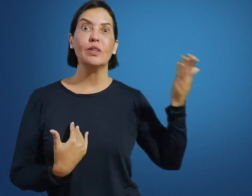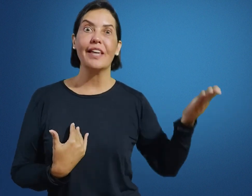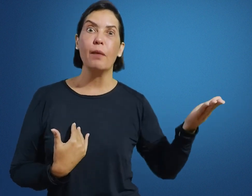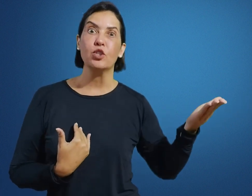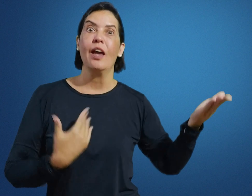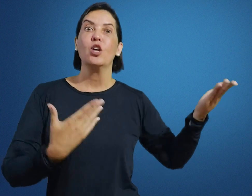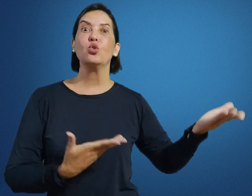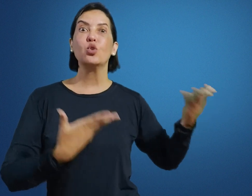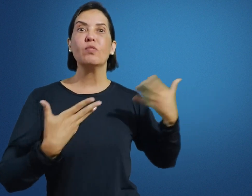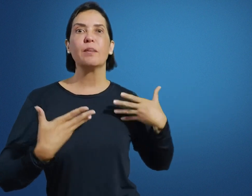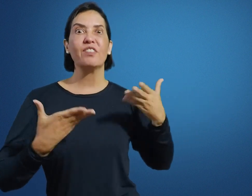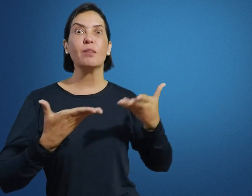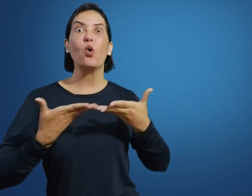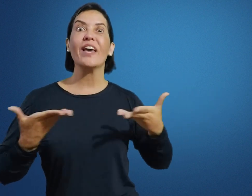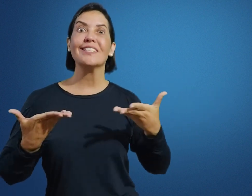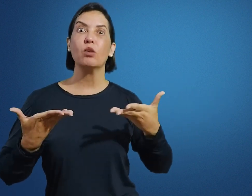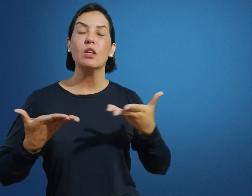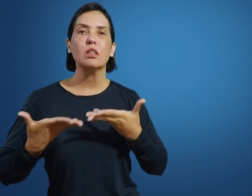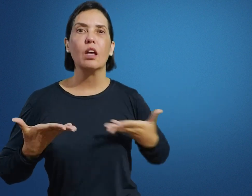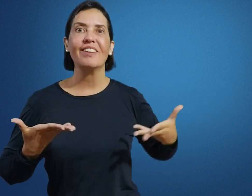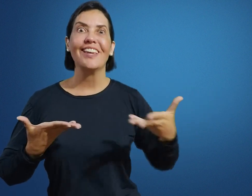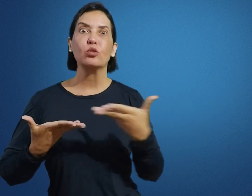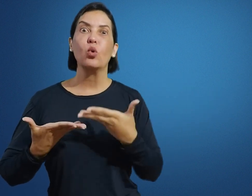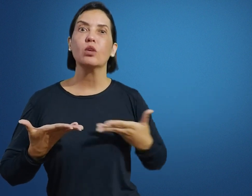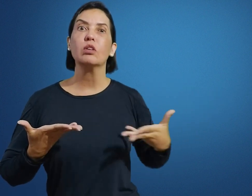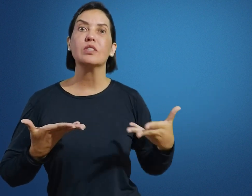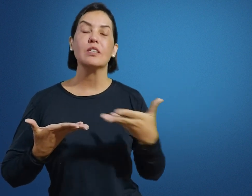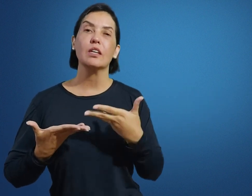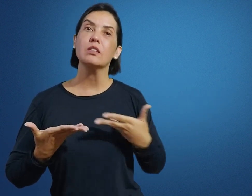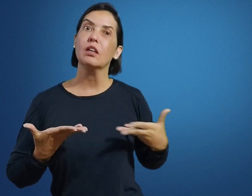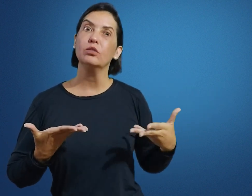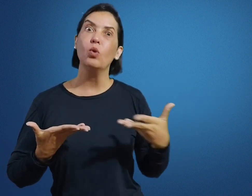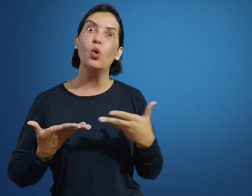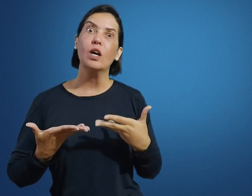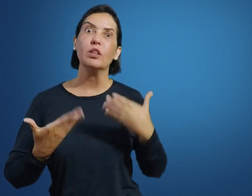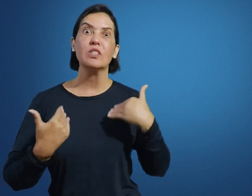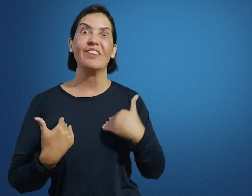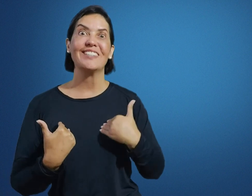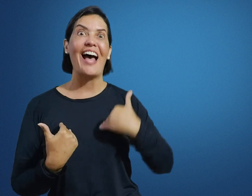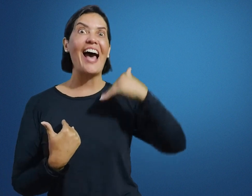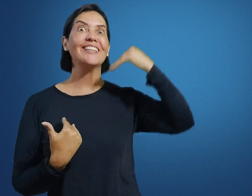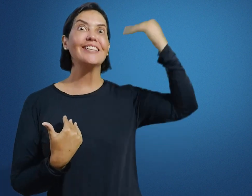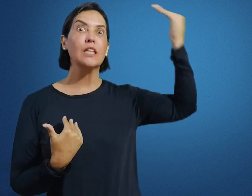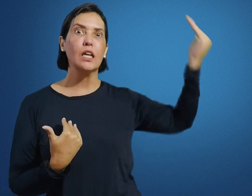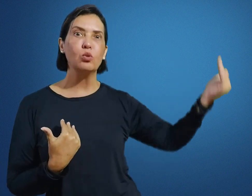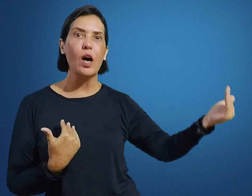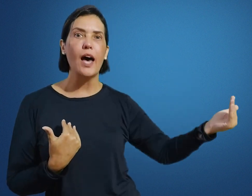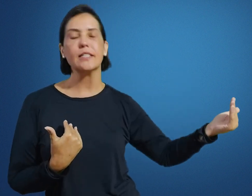o intérprete junto com você para fazer uma correção se tem a ver dentro do conteúdo que você está ensinando ou não. Então, você vai estar atendendo a